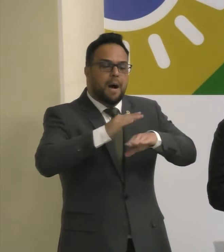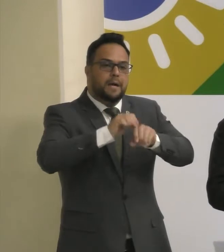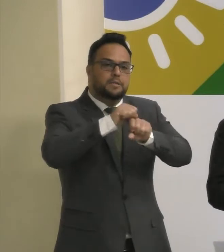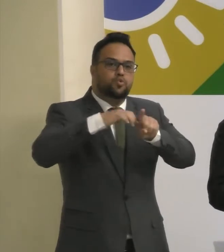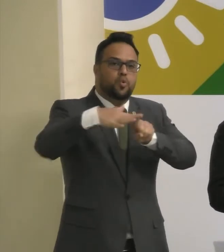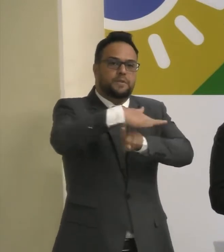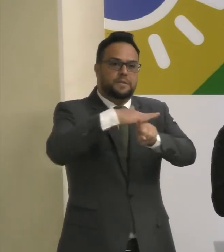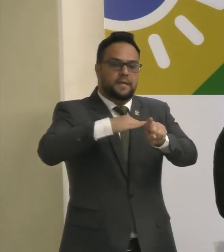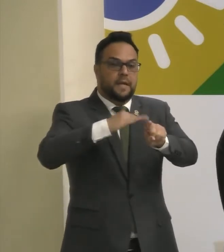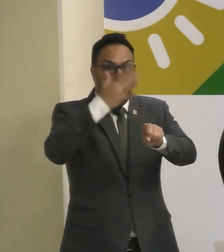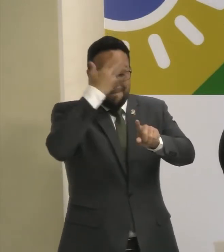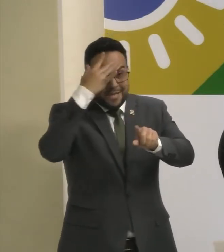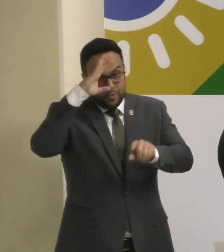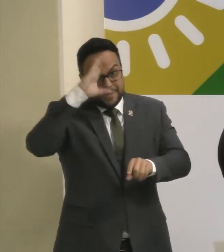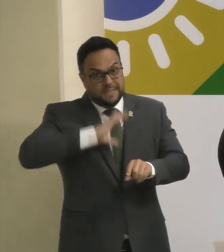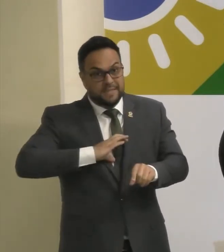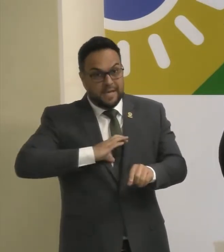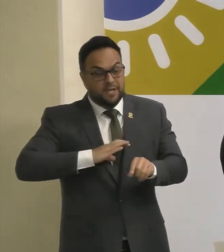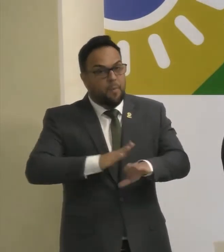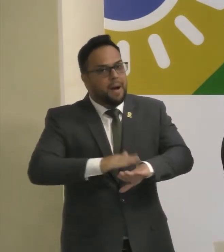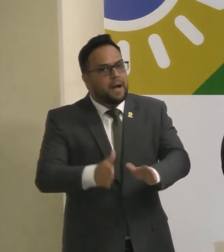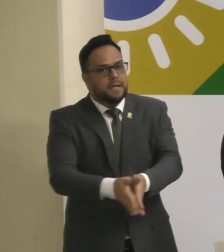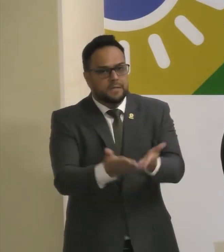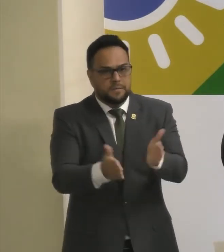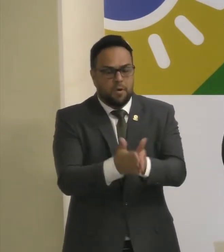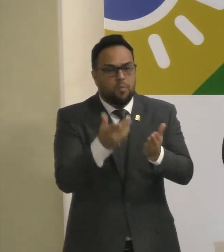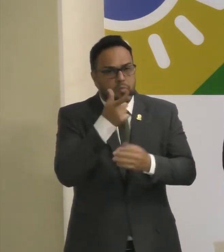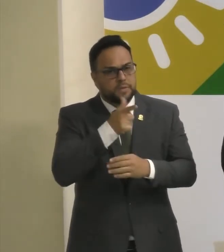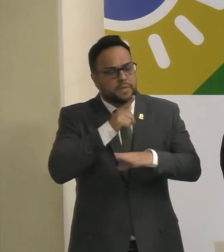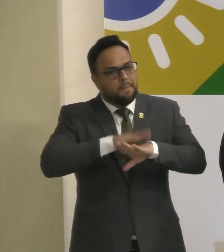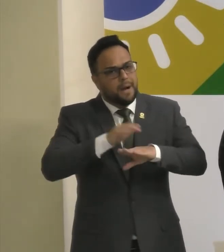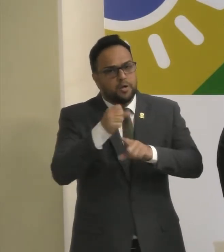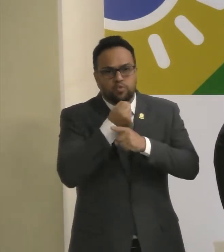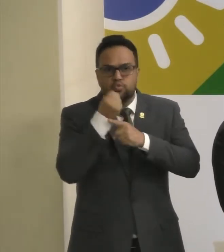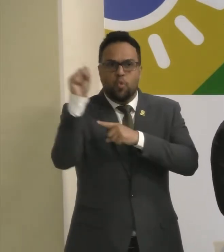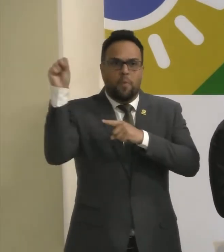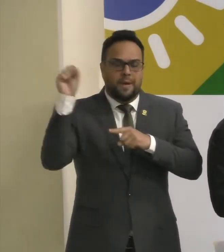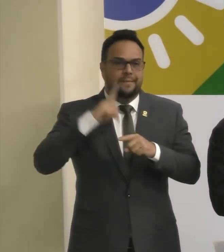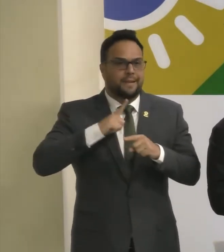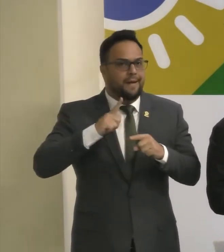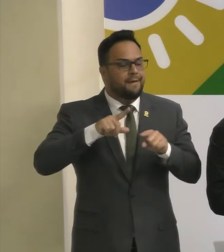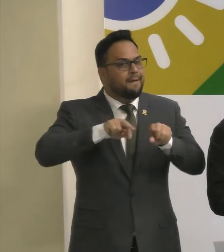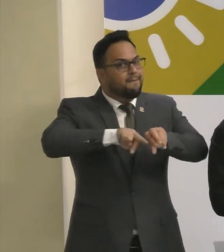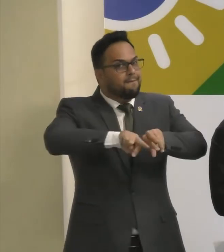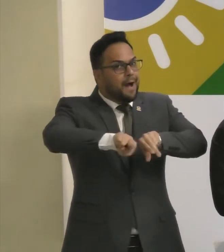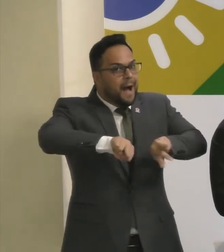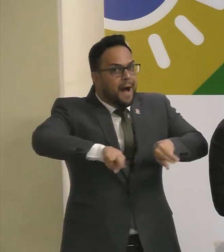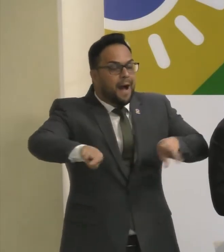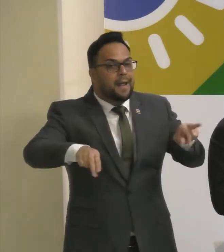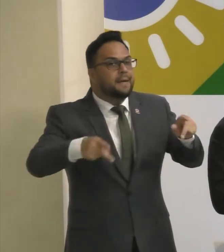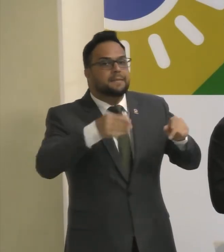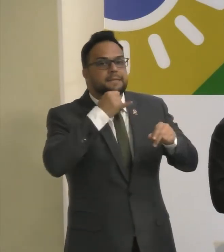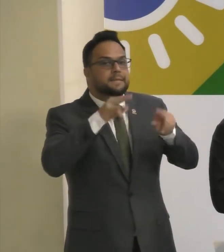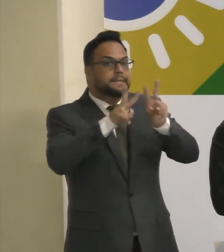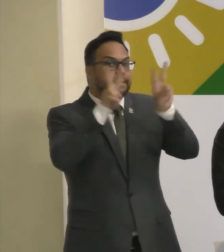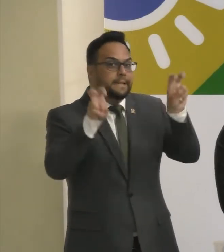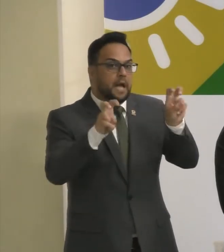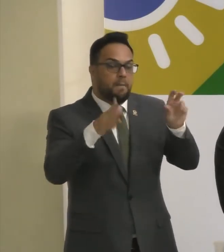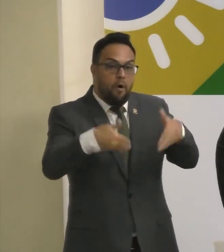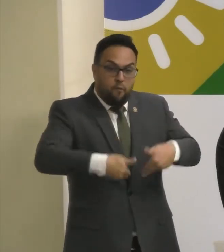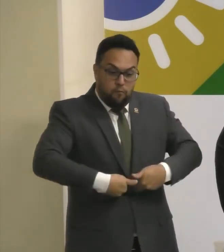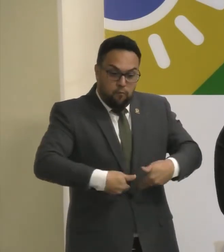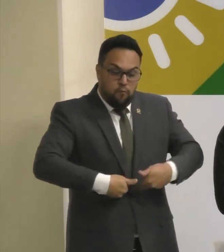O Estado brasileiro que precisa ter superação de várias questões, como é a questão da fome. Não é